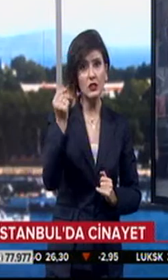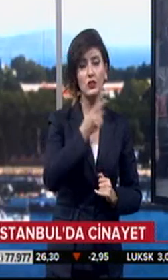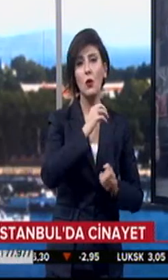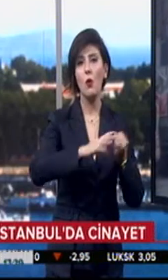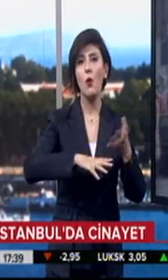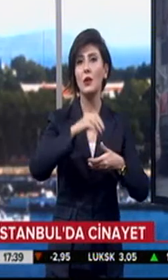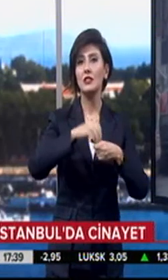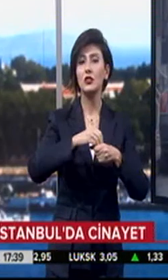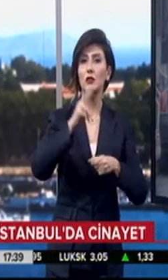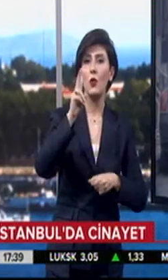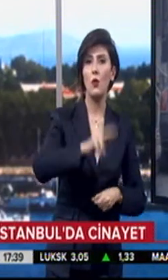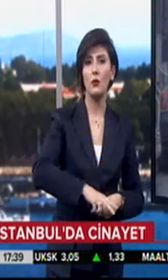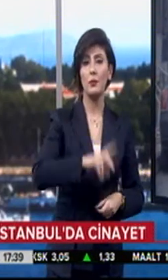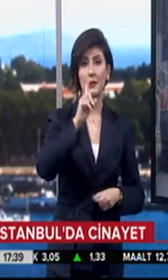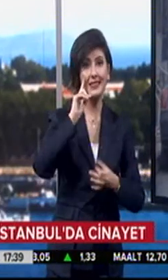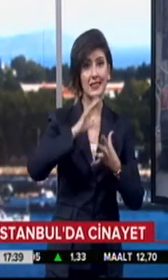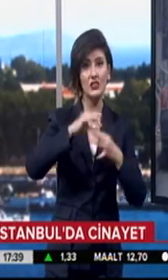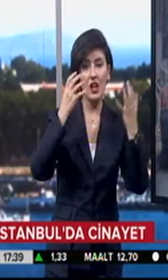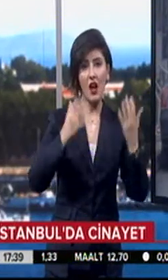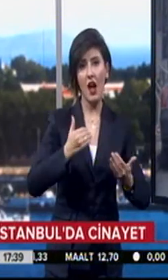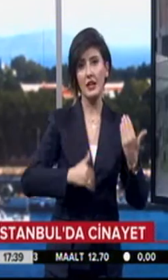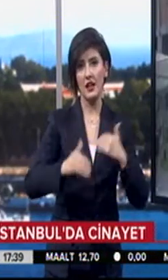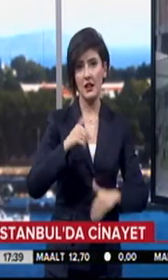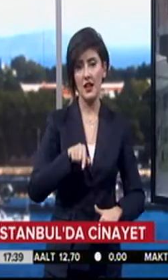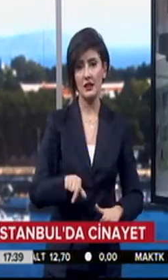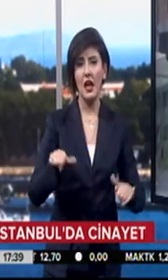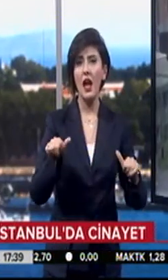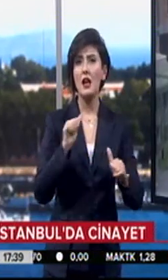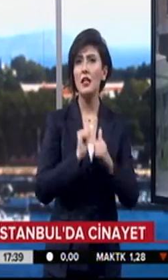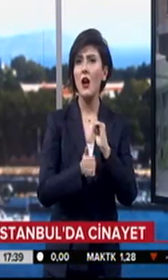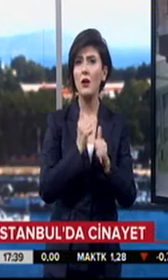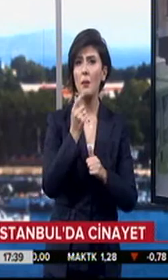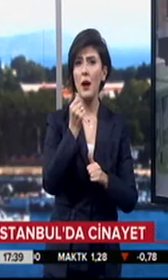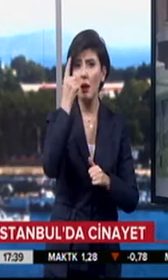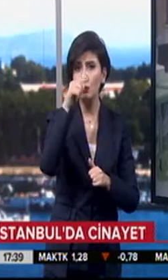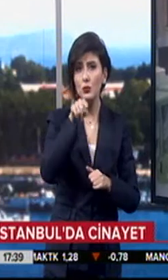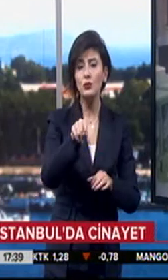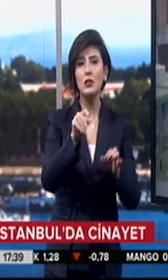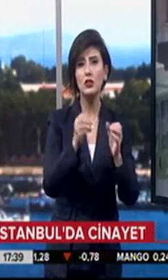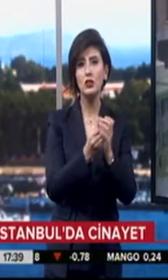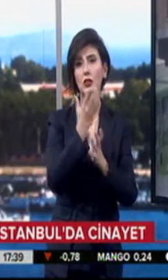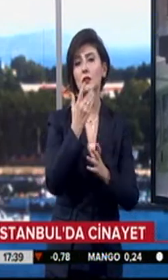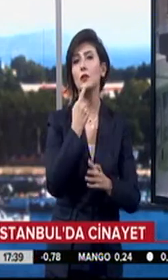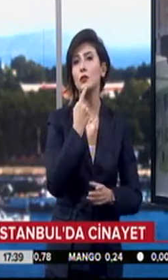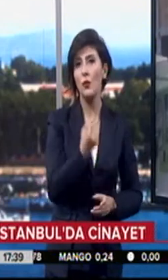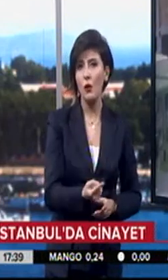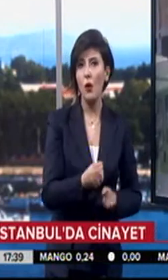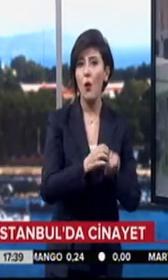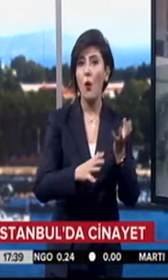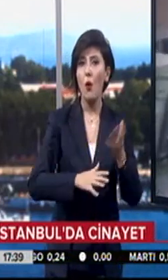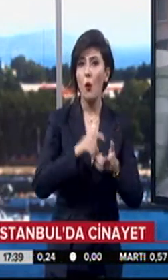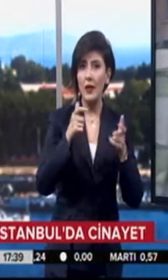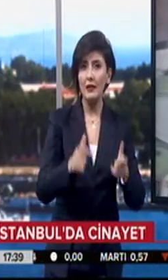olay yerinde hayatını kaybetti. Bir kişi ise ağır yaralandı. Kavganın para meselesi yüzünden çıktığı öne sürülürken